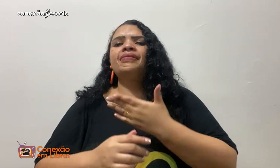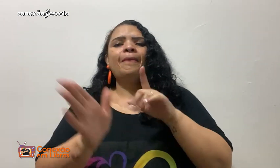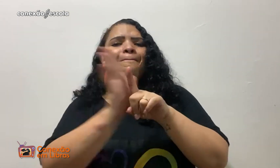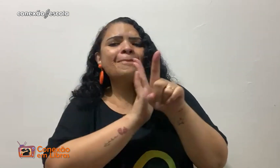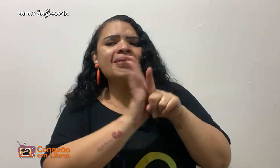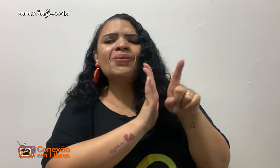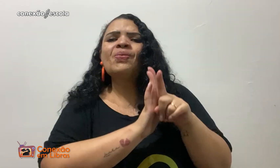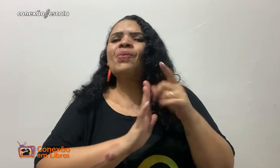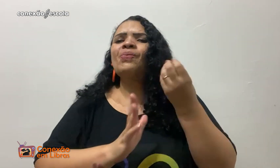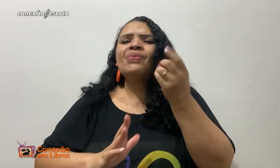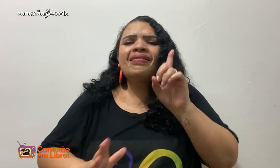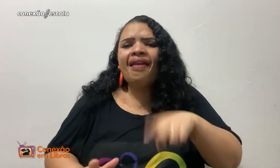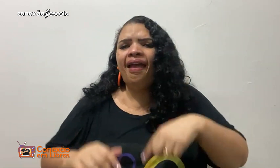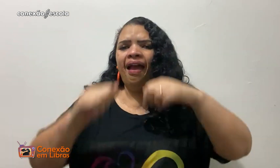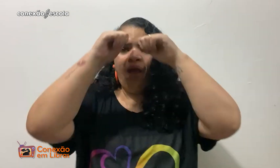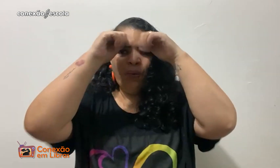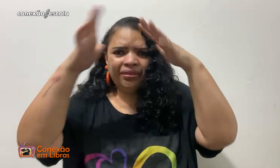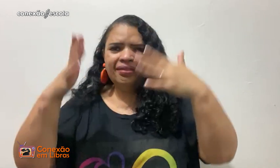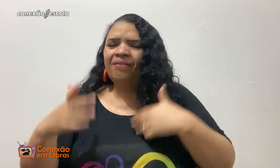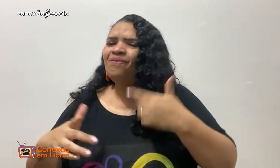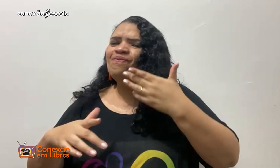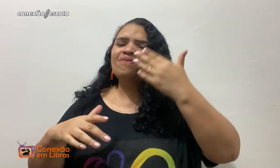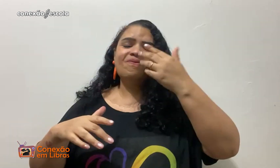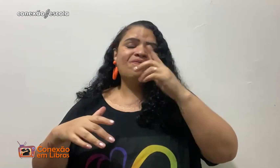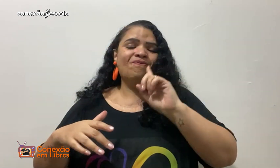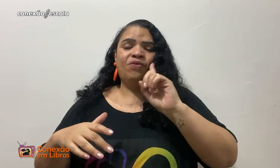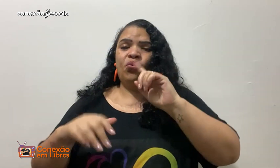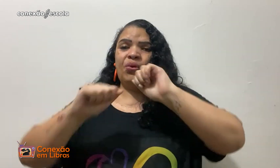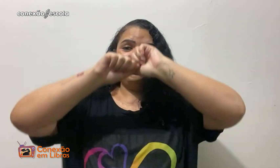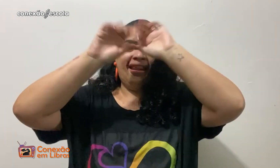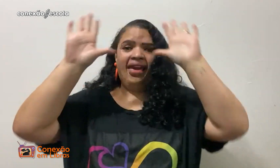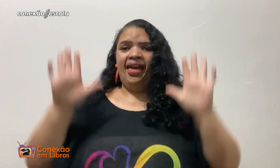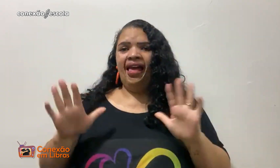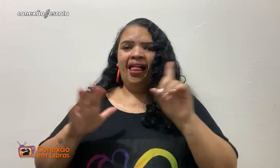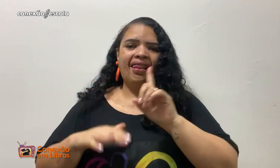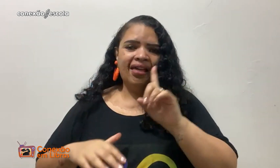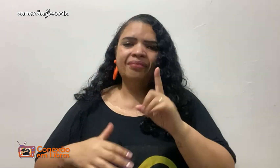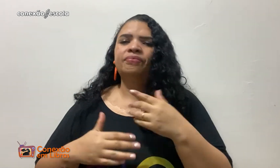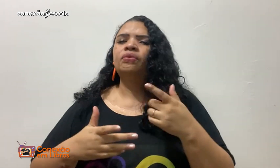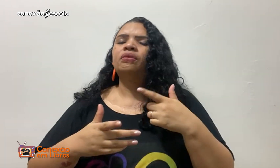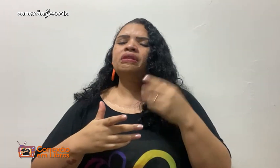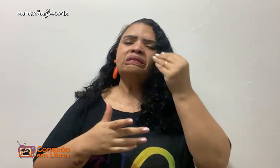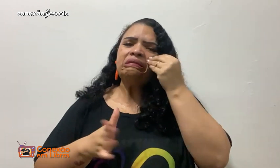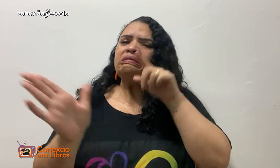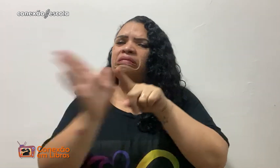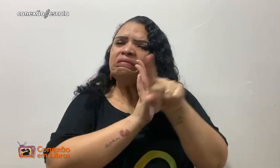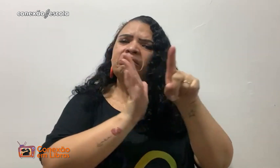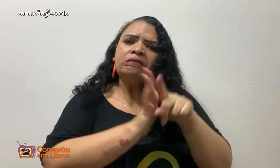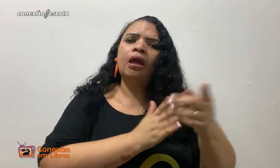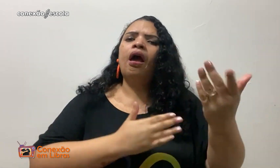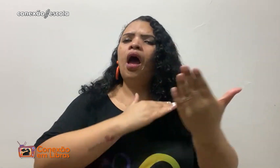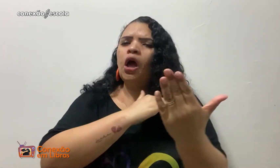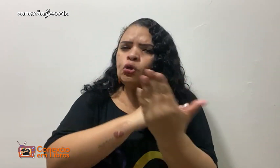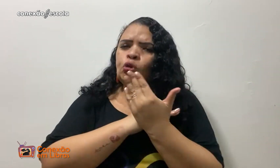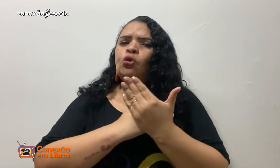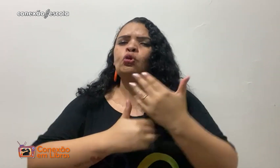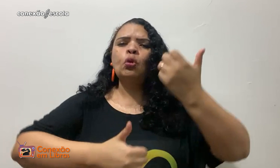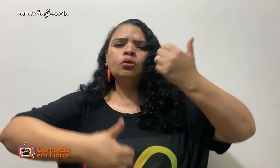E depois de muitas perguntas e muitas pesquisas é que eu fui conseguindo aprender, mas mesmo assim ainda não estava claro.